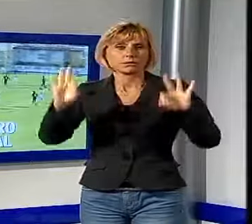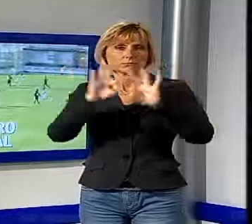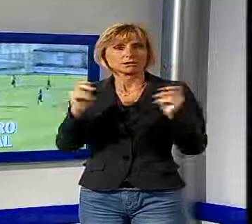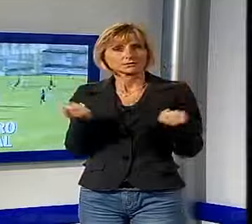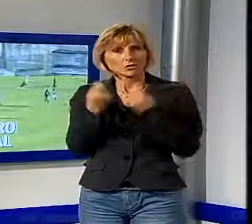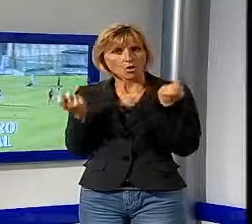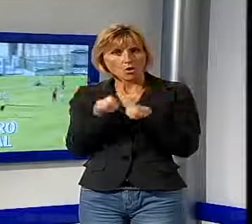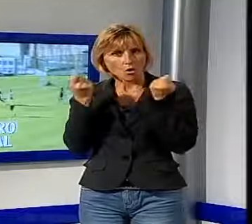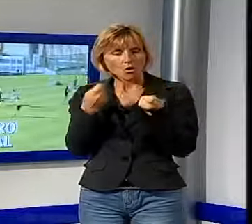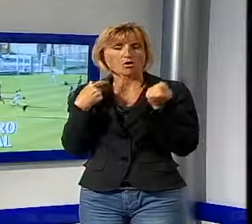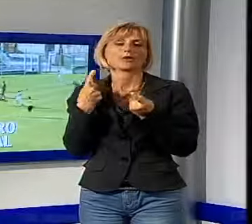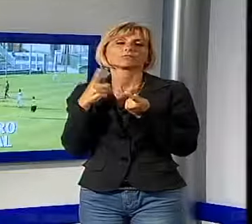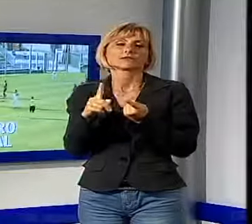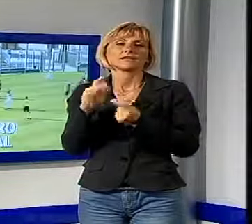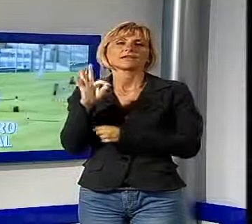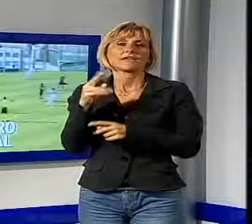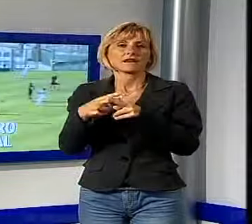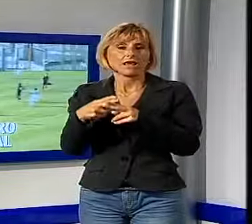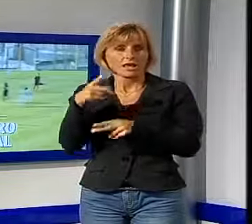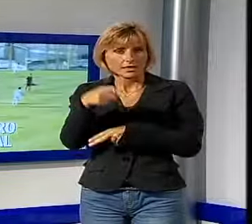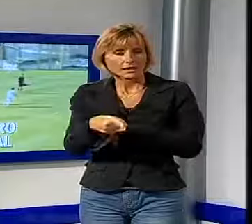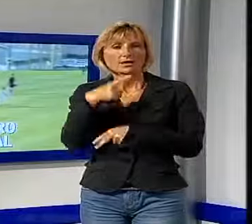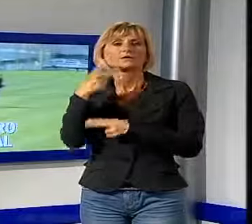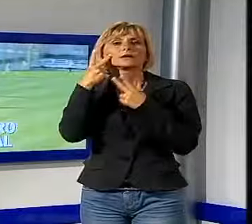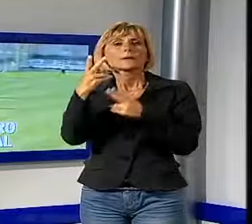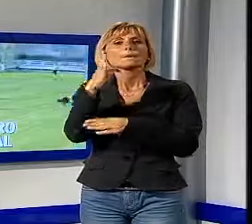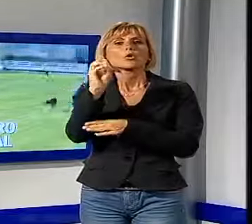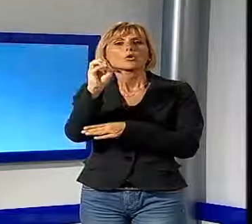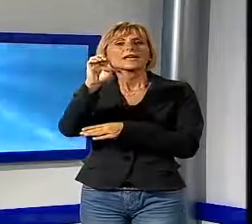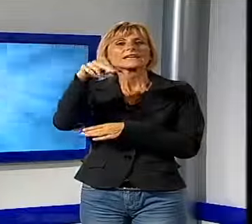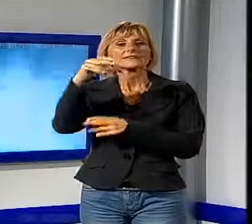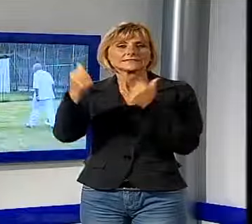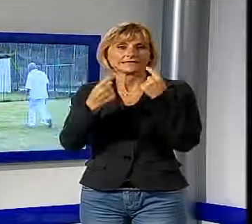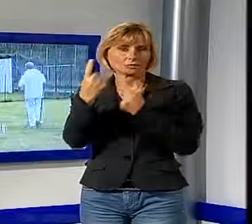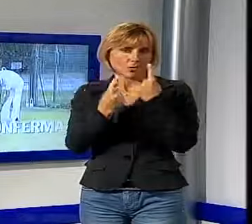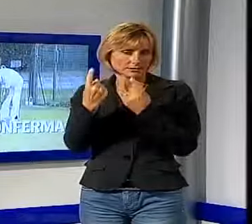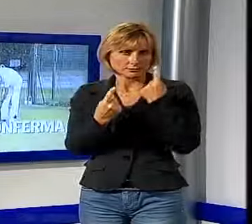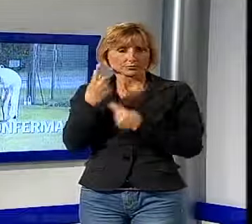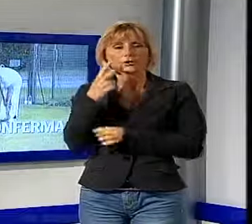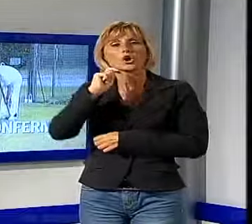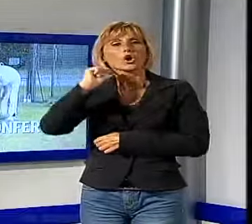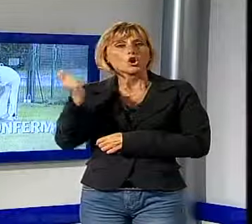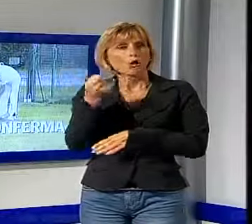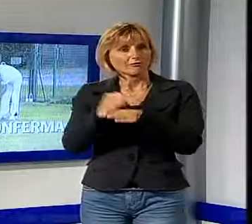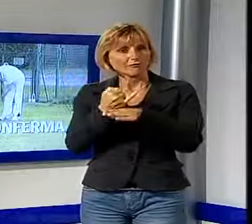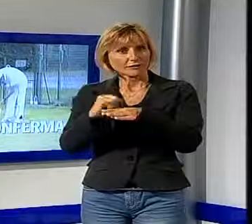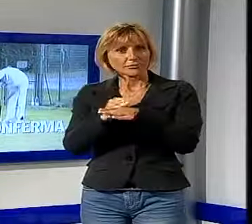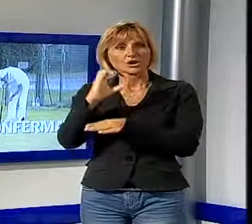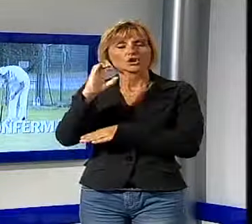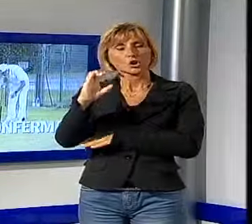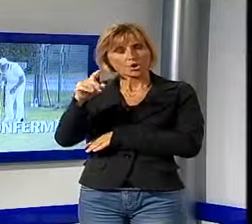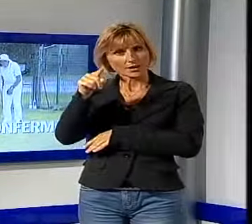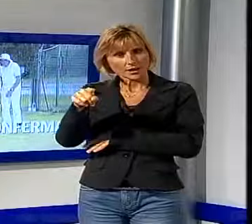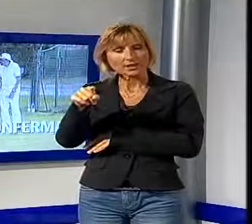della trasferta di Ferrara da valutare le condizioni di Boilini. Golf croquet, Agostini si conferma numero uno,